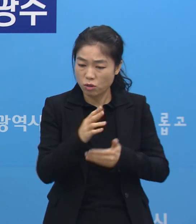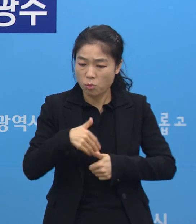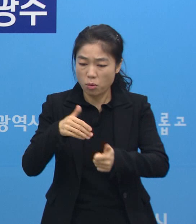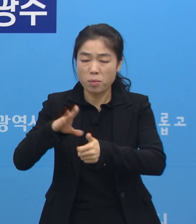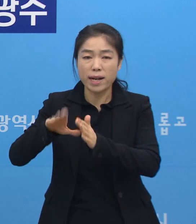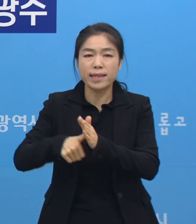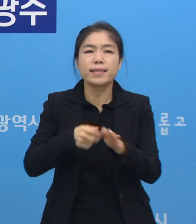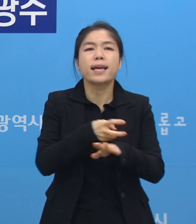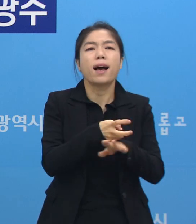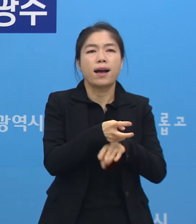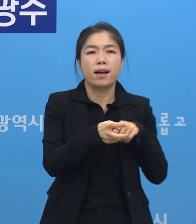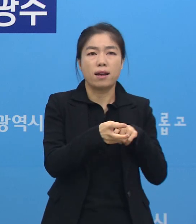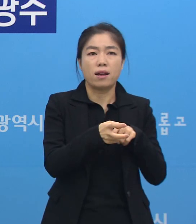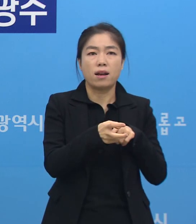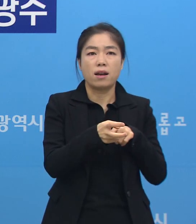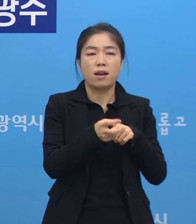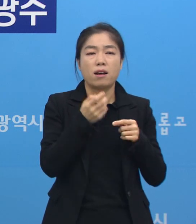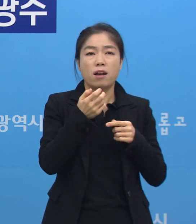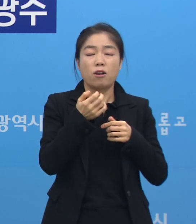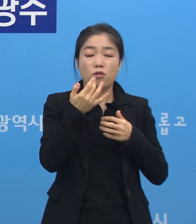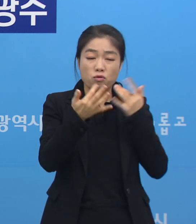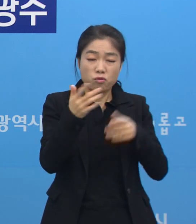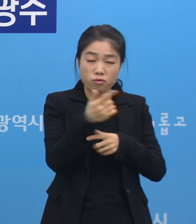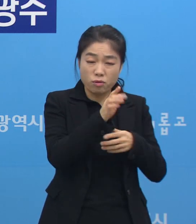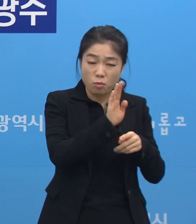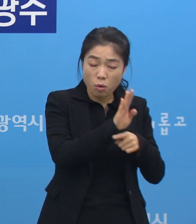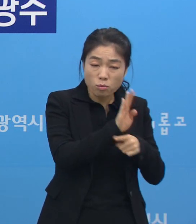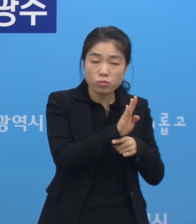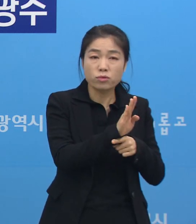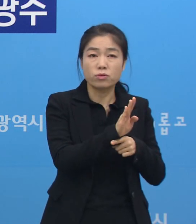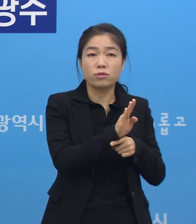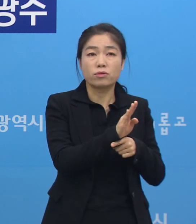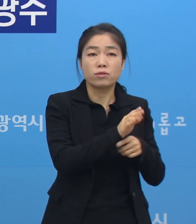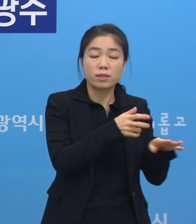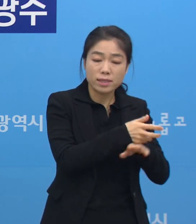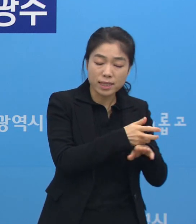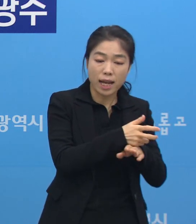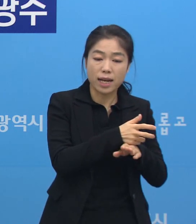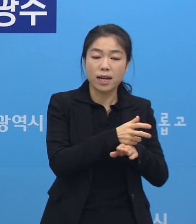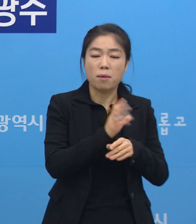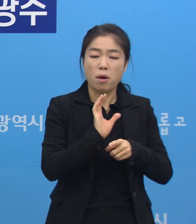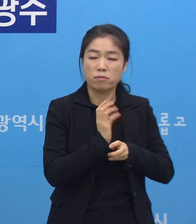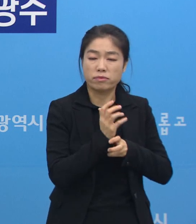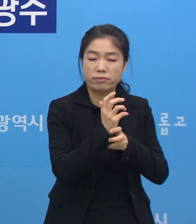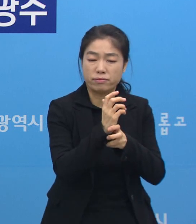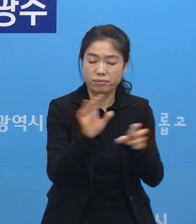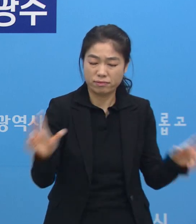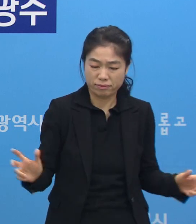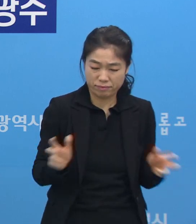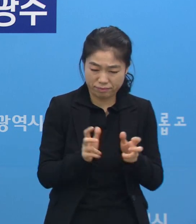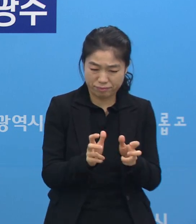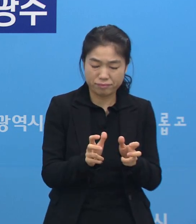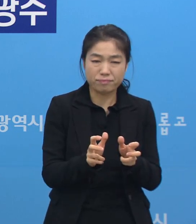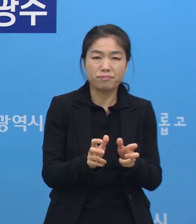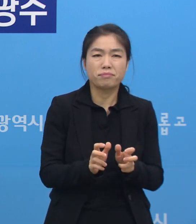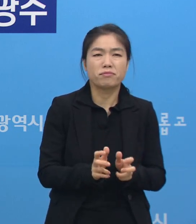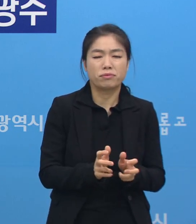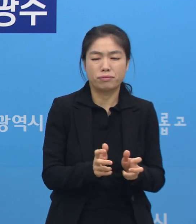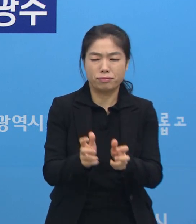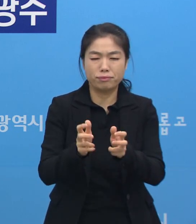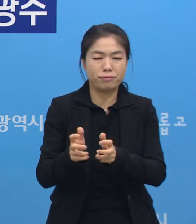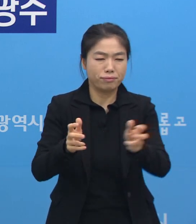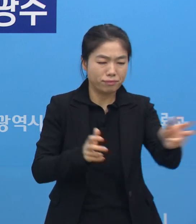차량들이 지금 소방본부 차량과 광주, 우리 각 보건소에 있는 앰뷸런스가 총동원이 됐습니다. 그리고